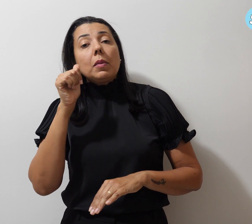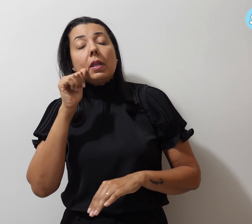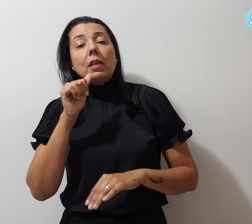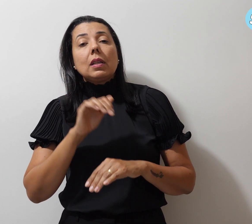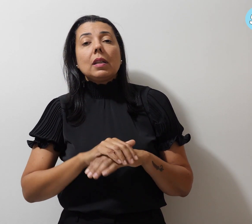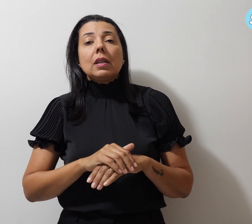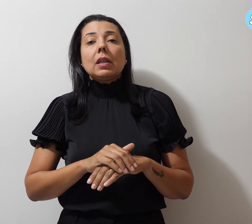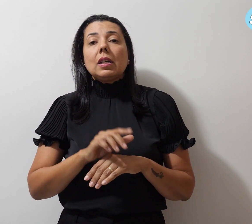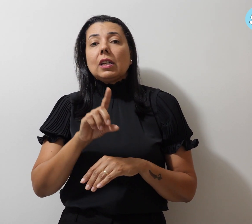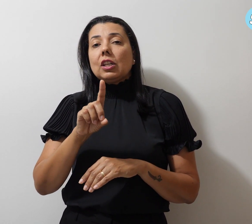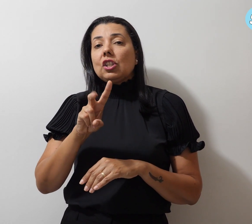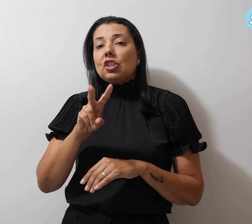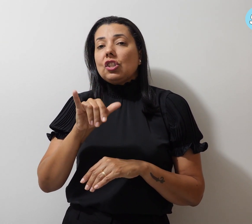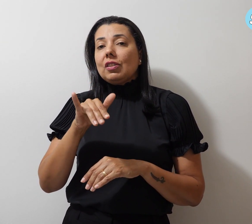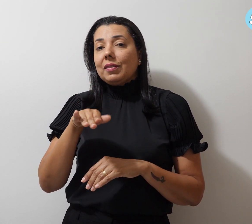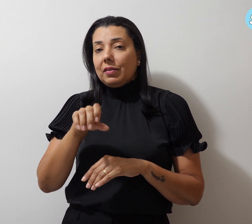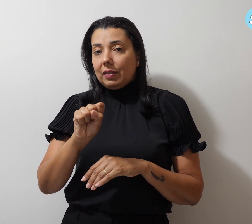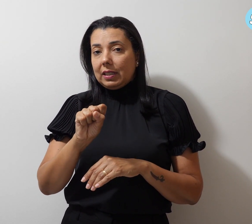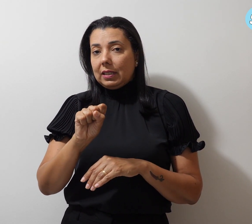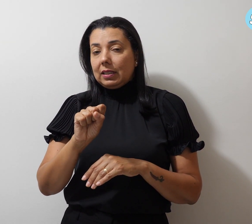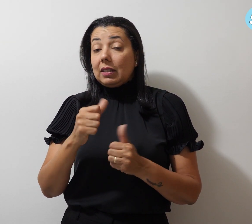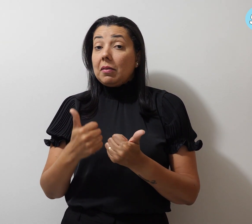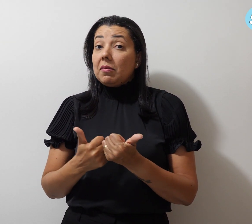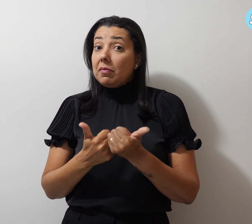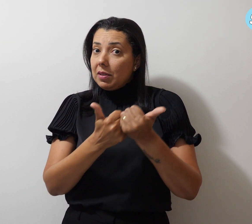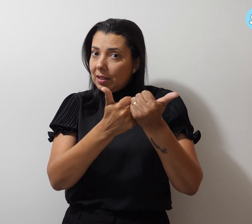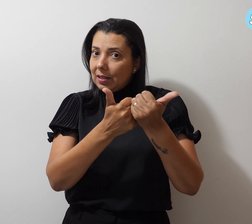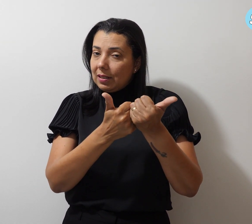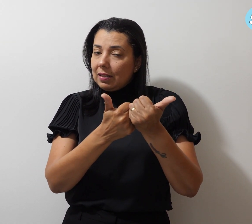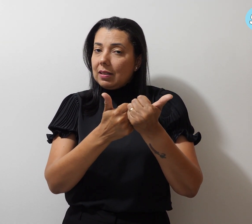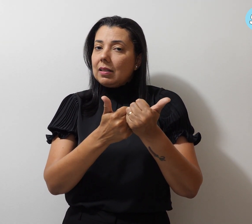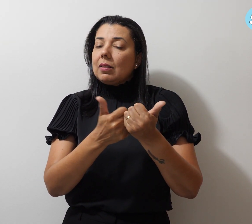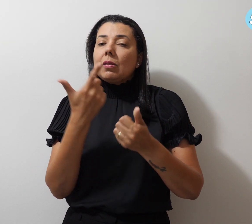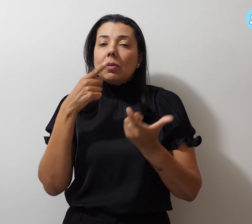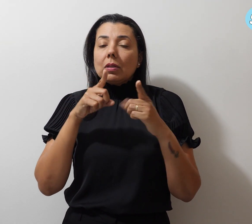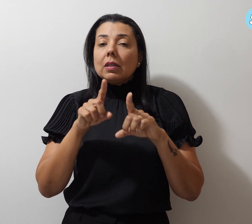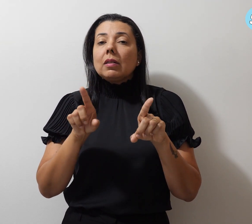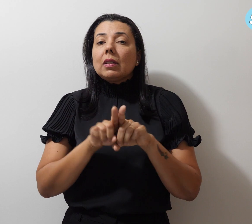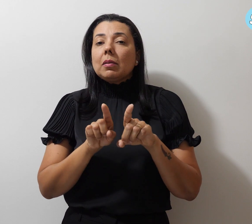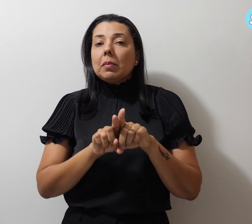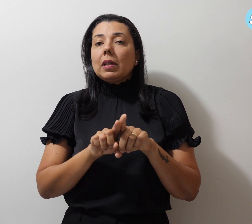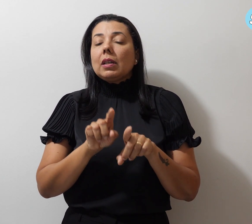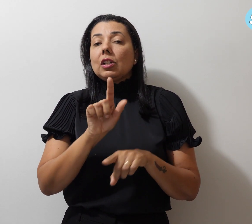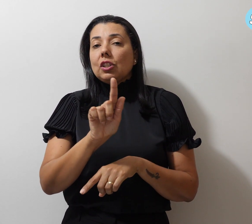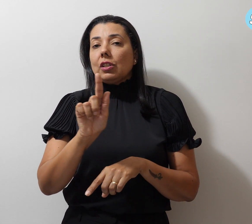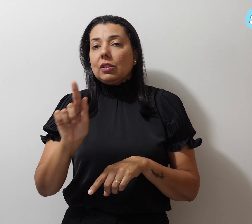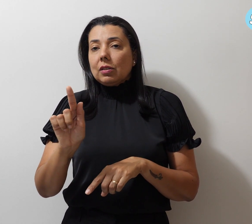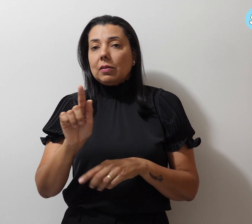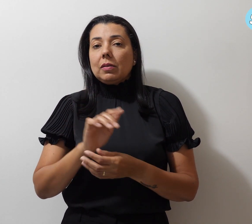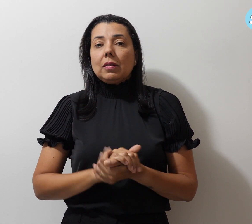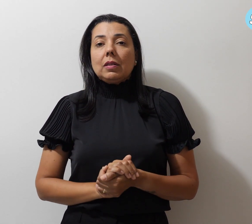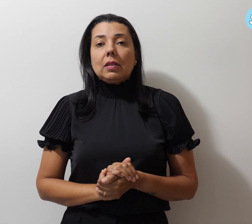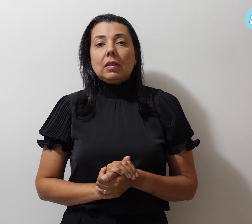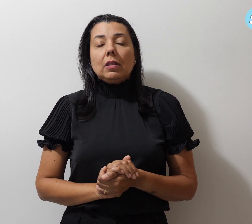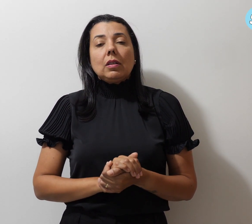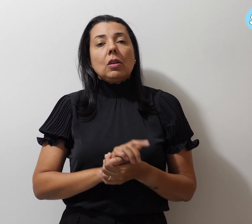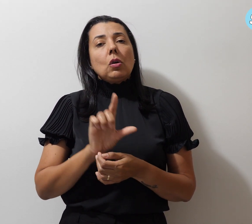divas ficaram com o vice-campeonato, seguidas pelo GG. Os demais times